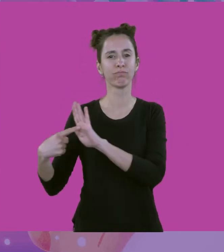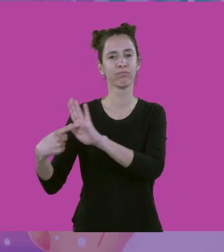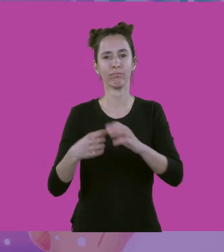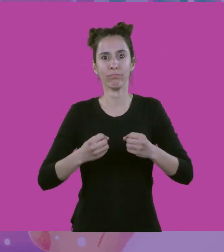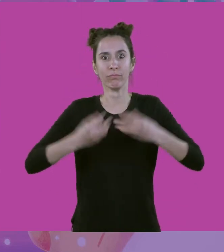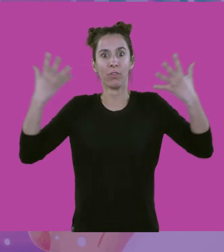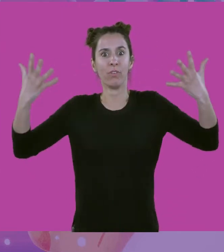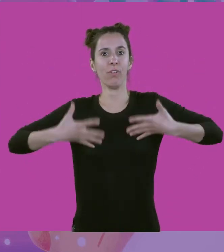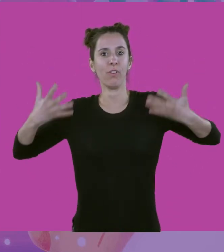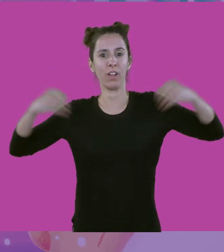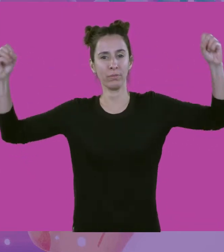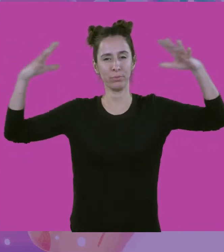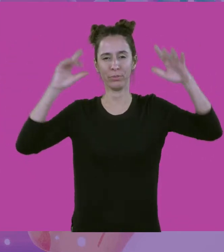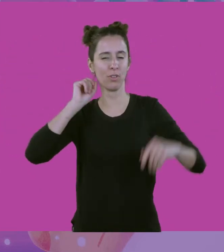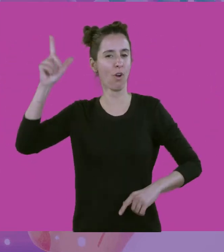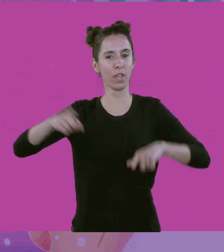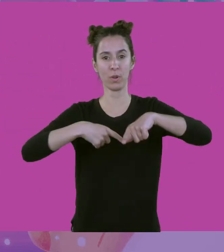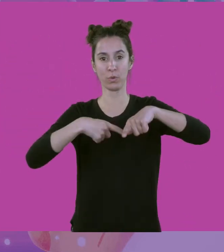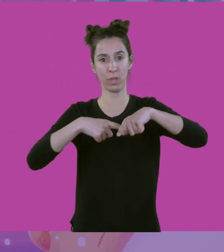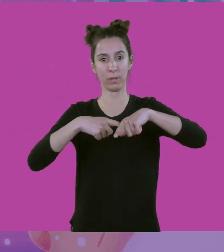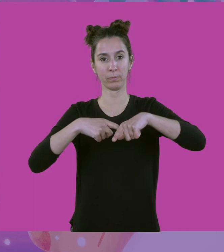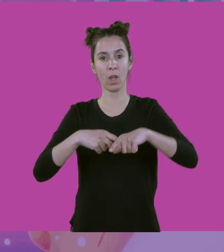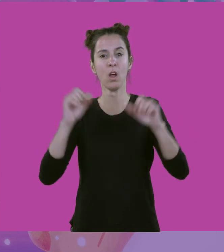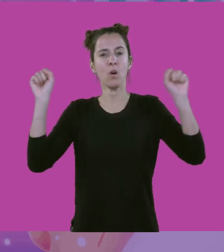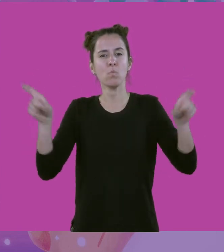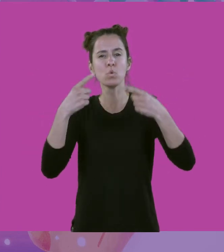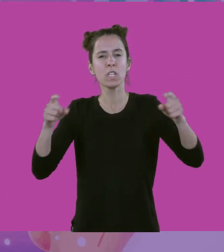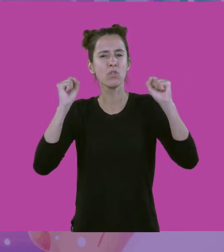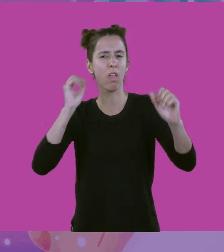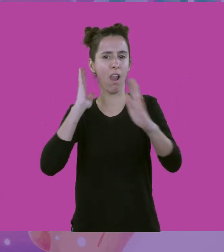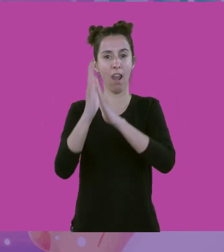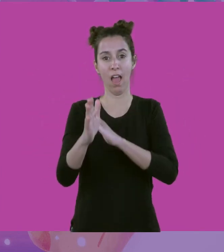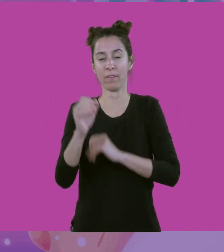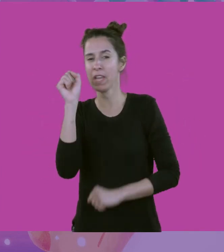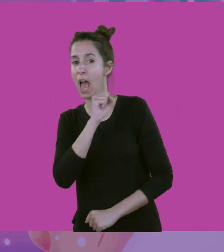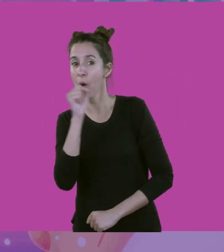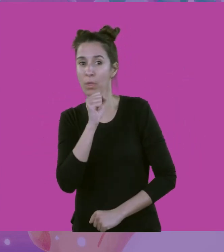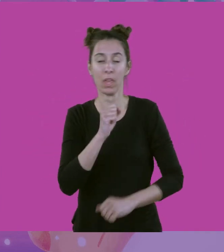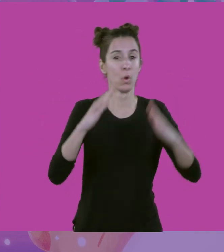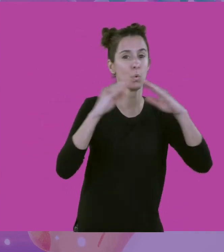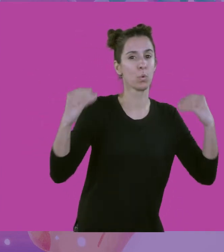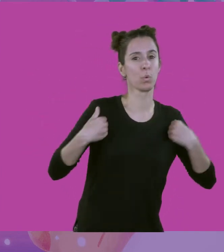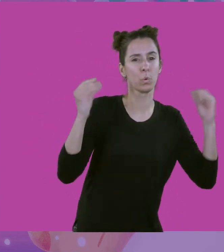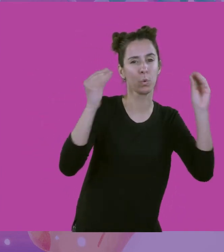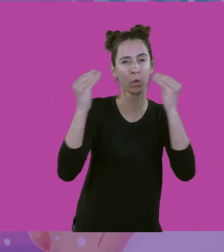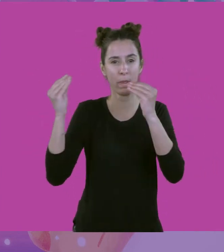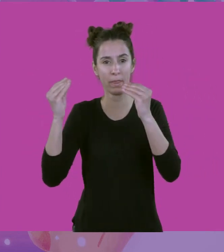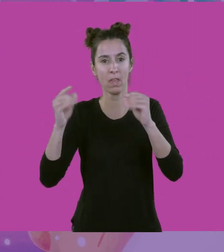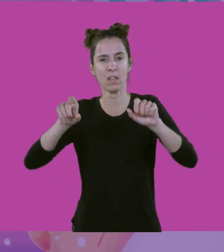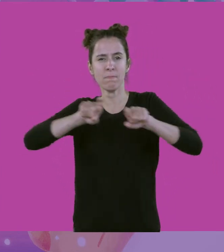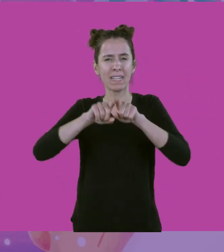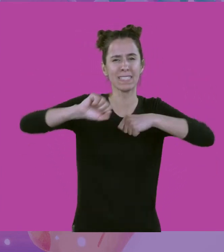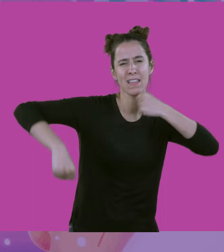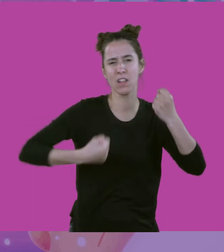Ένα έργο που έρχεται να φωτίσει τα φετινά μας Χριστούγεννα με ζωντανή μουσική, τραγούδια, κουκλοπαίκτες,